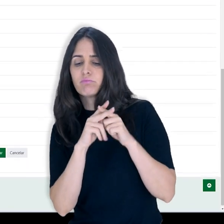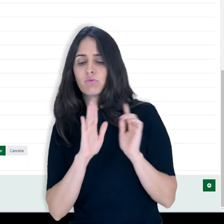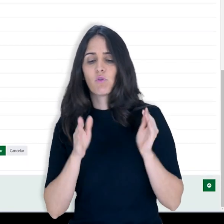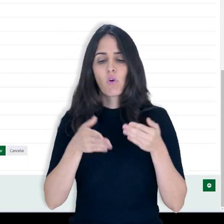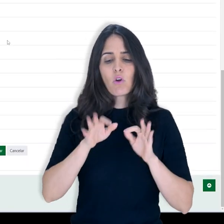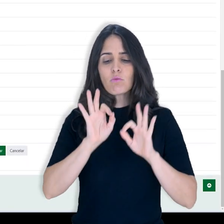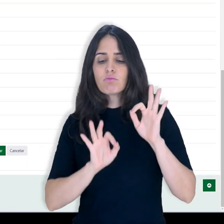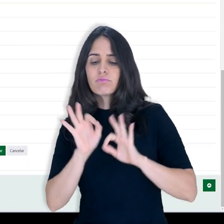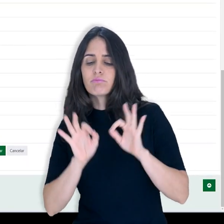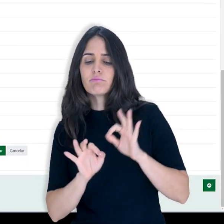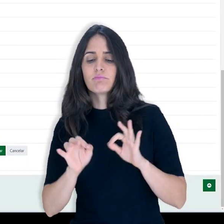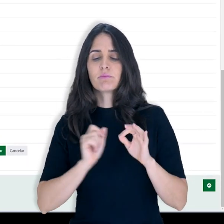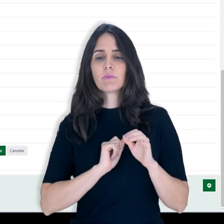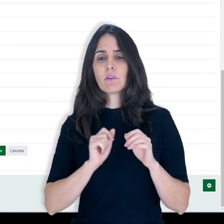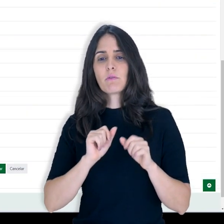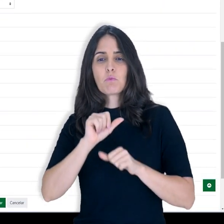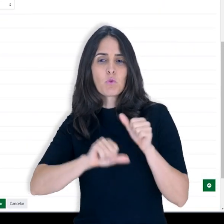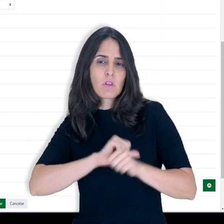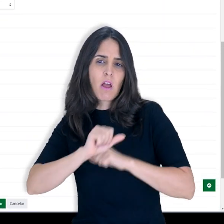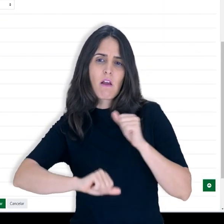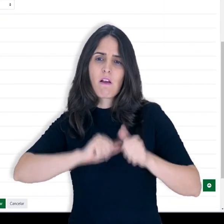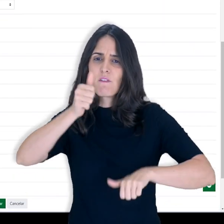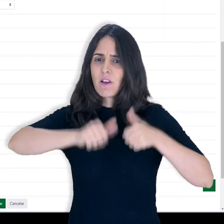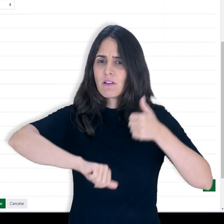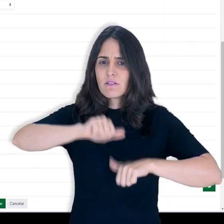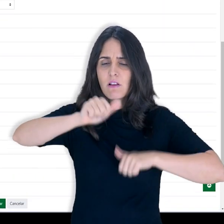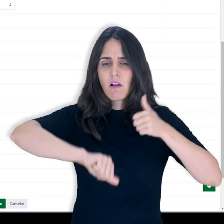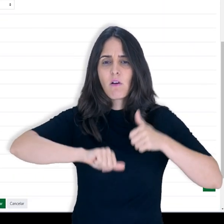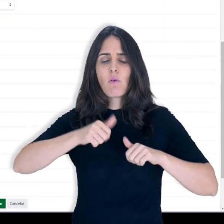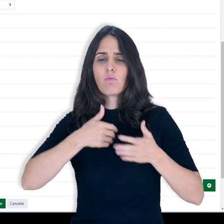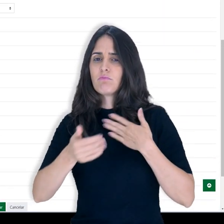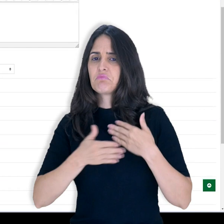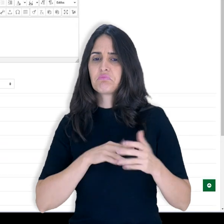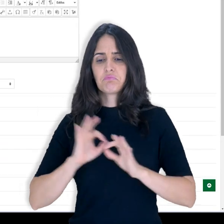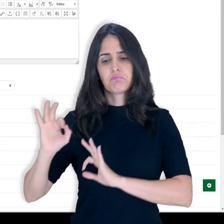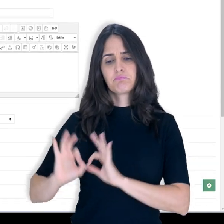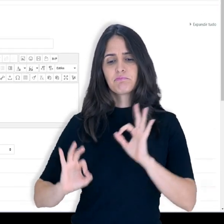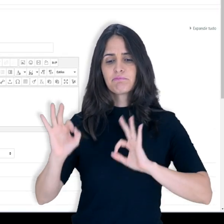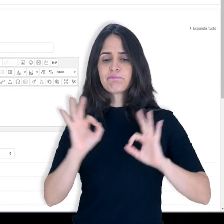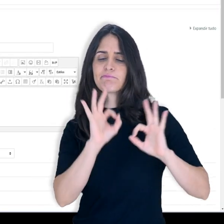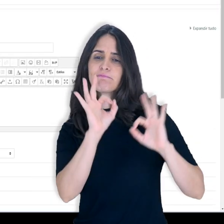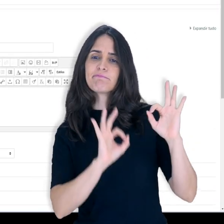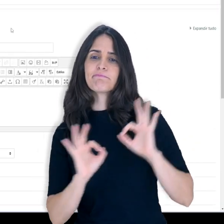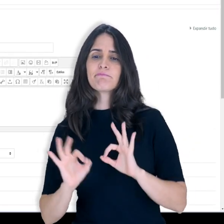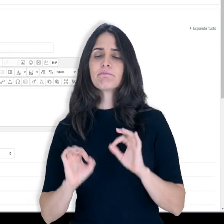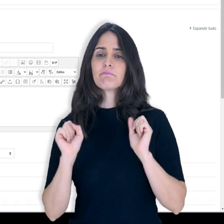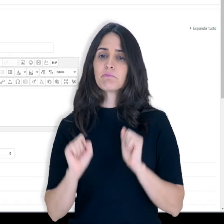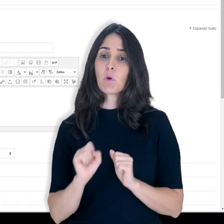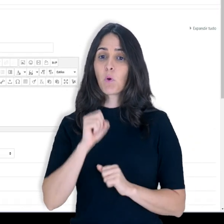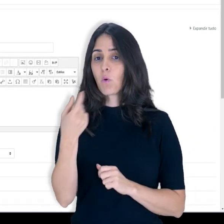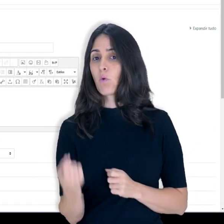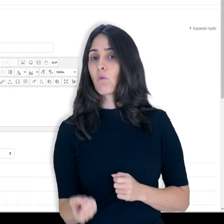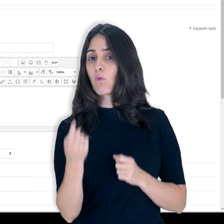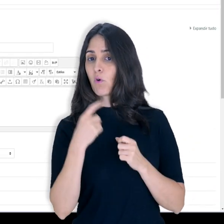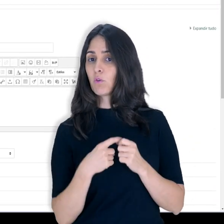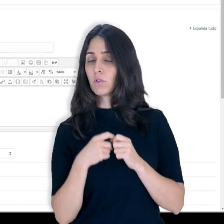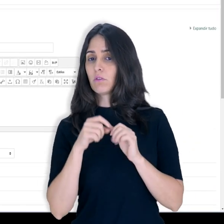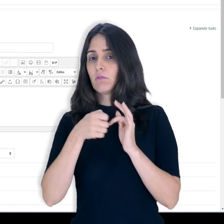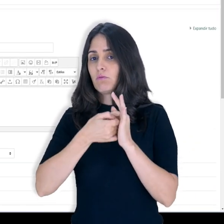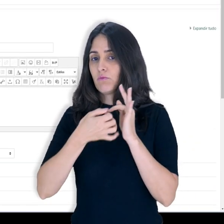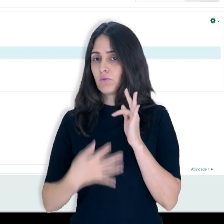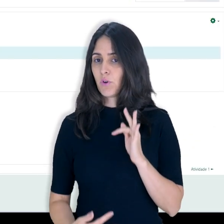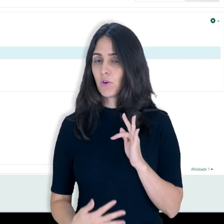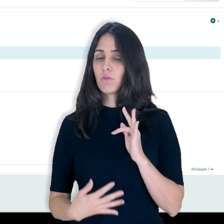fórum, posso revisar, posso alterar o método de avaliação, enfim, eu posso reorganizar qualquer coisa. Ou então,